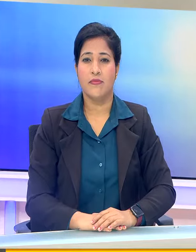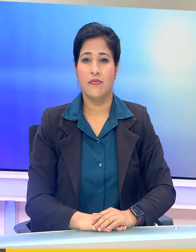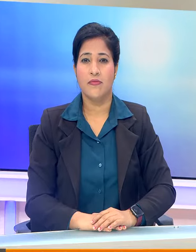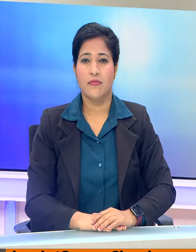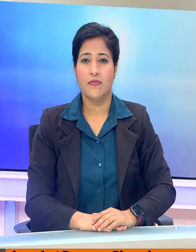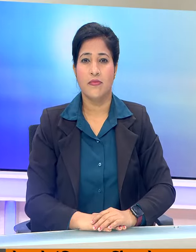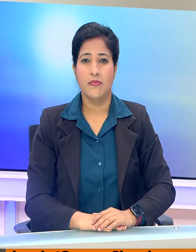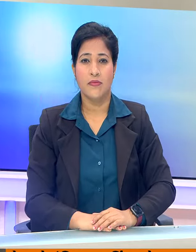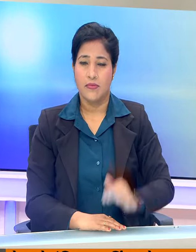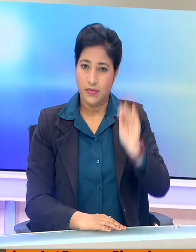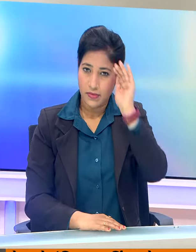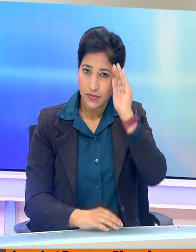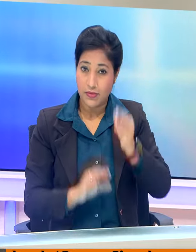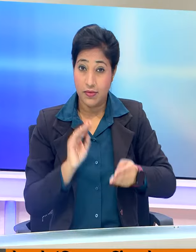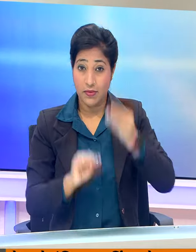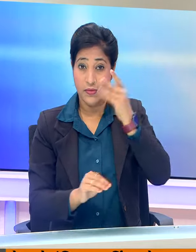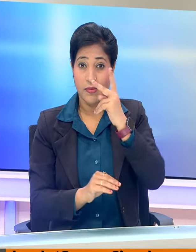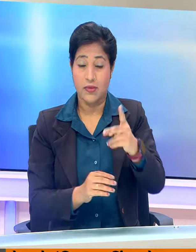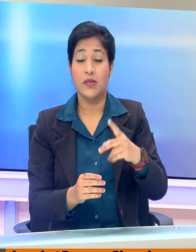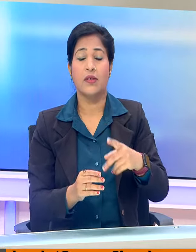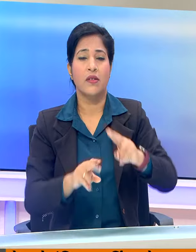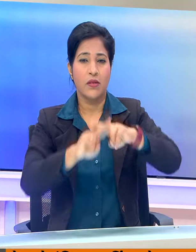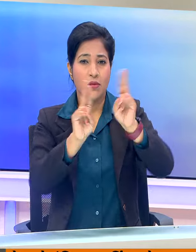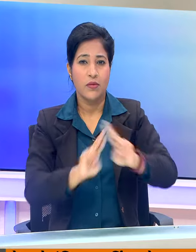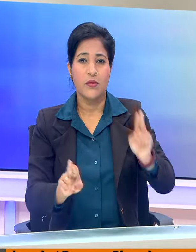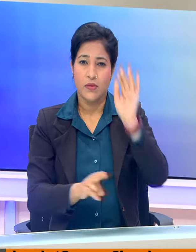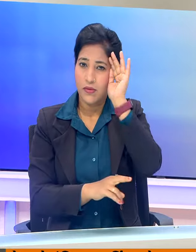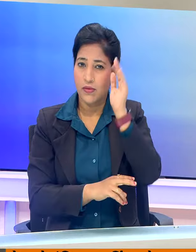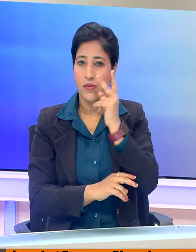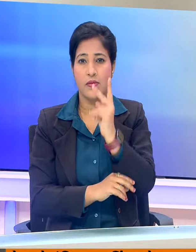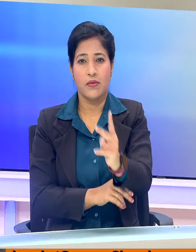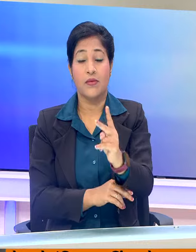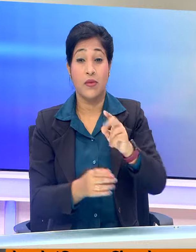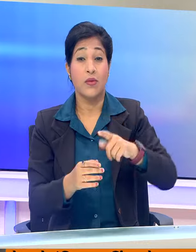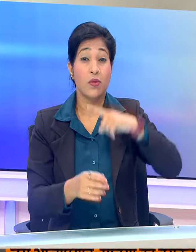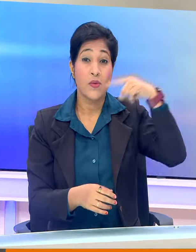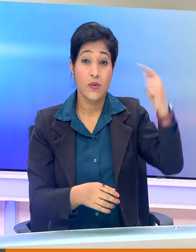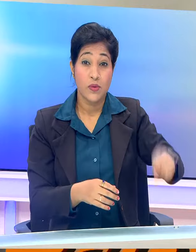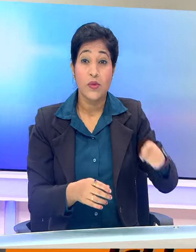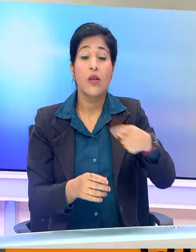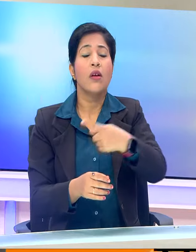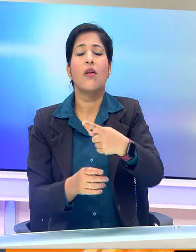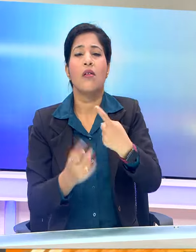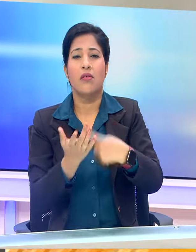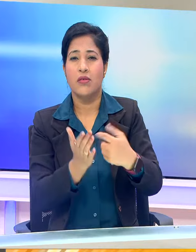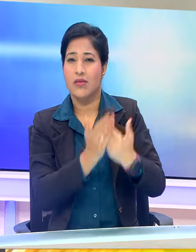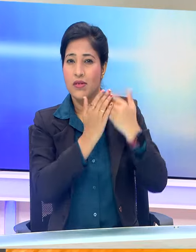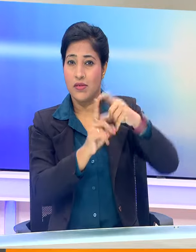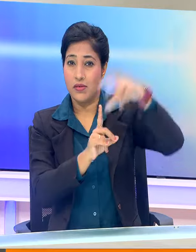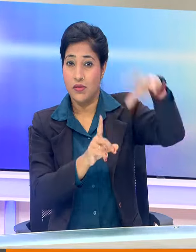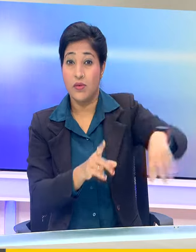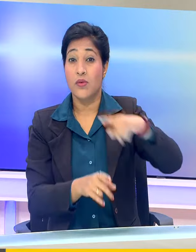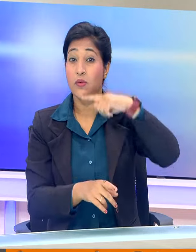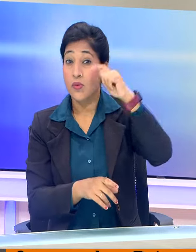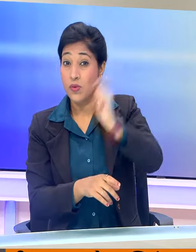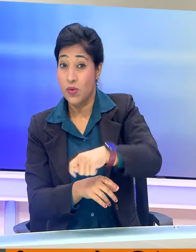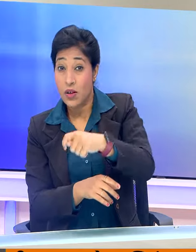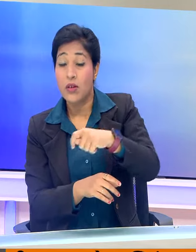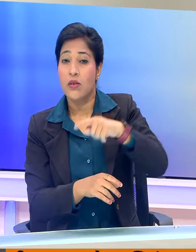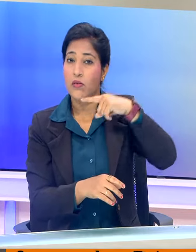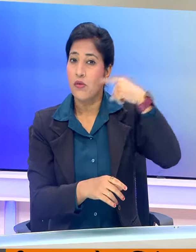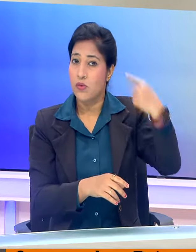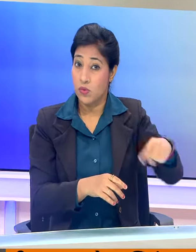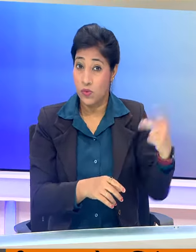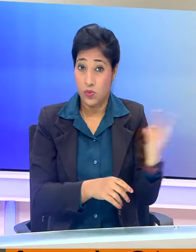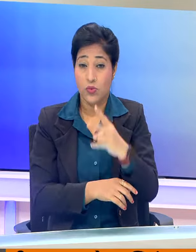और चलिए खबरों में आगे बढ़ते हैं अब रुख अंतराश्ट्रे खबरों का रूसी रक्षा मंत्राले के नुसार रूस और यूक्रेन ने शनिवार को